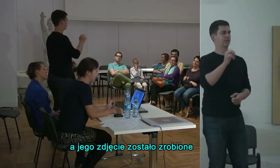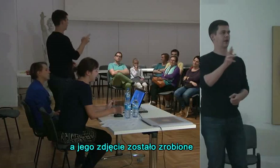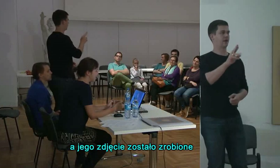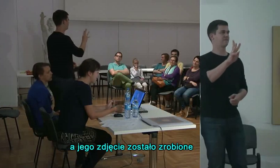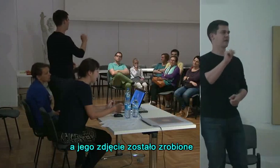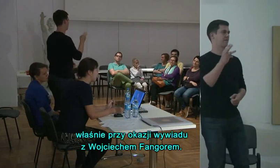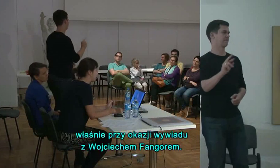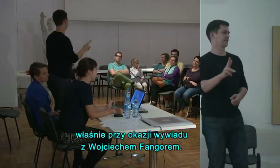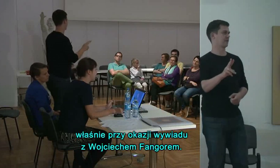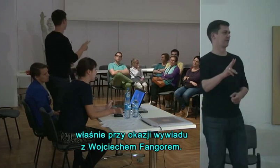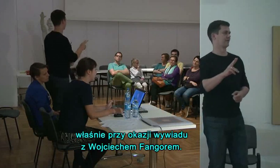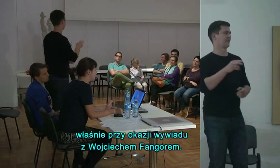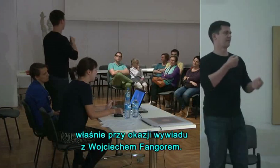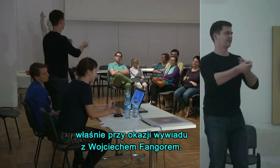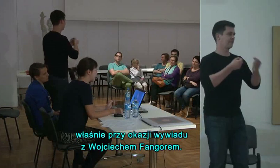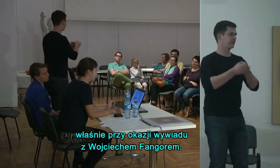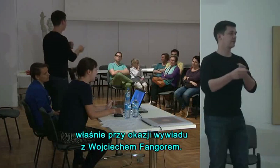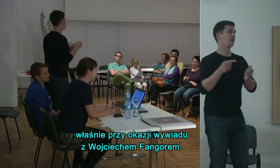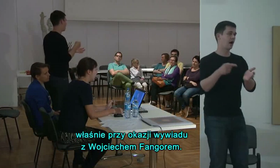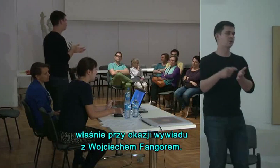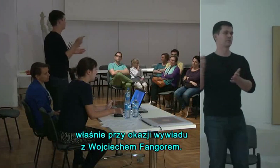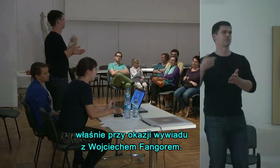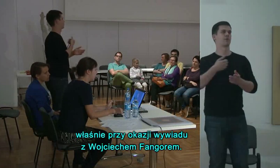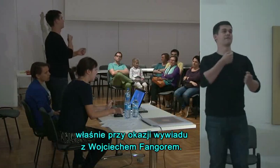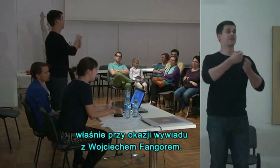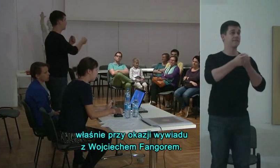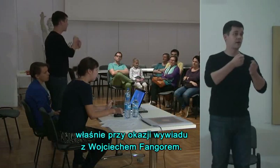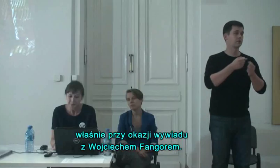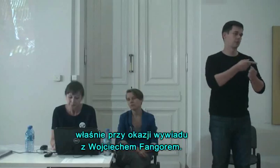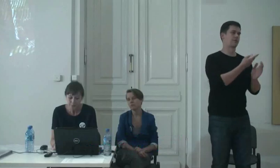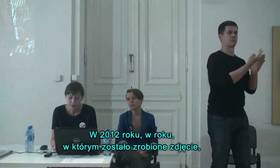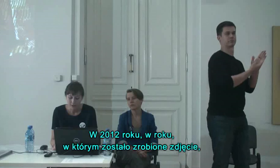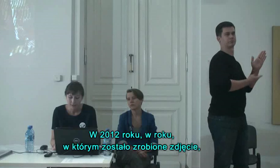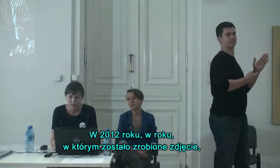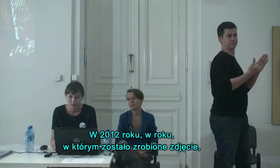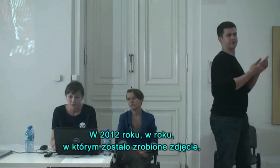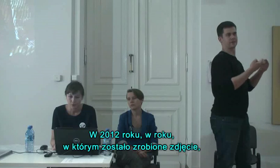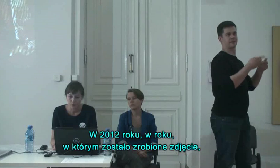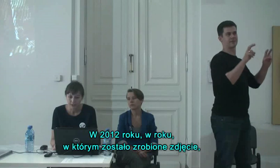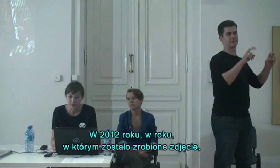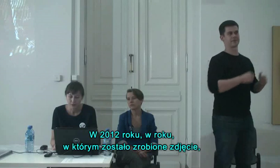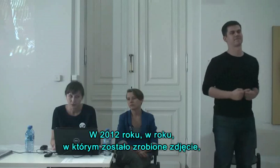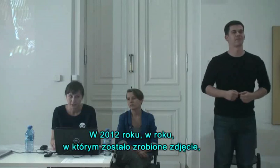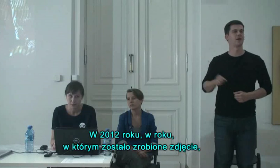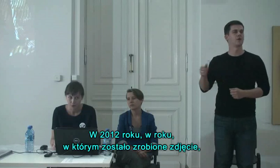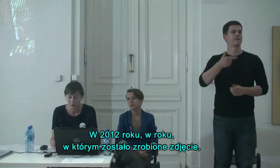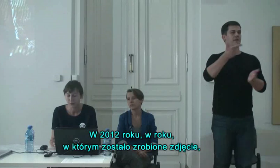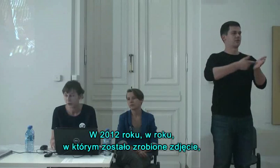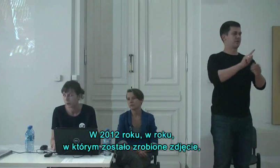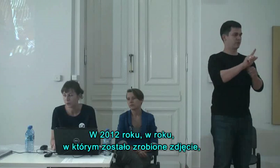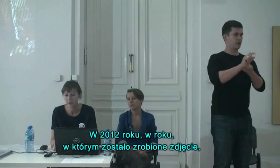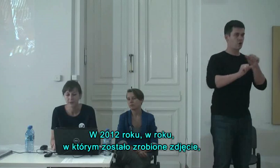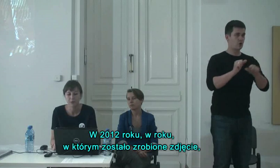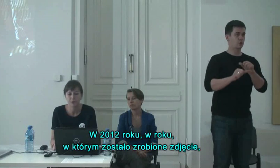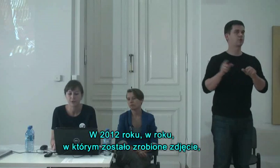okazji wywiadu z Wojciechem Fangorem. W 2012 roku,